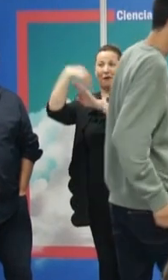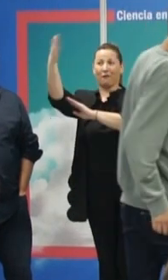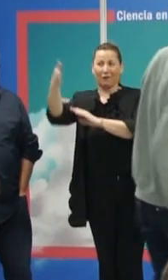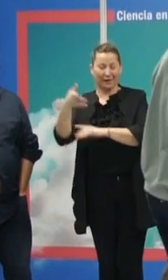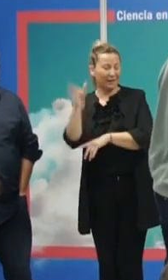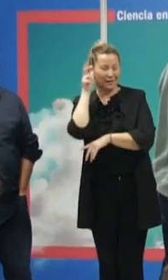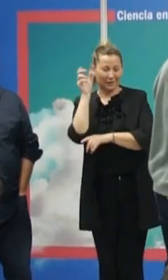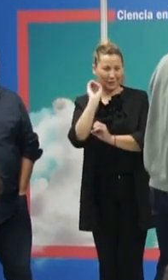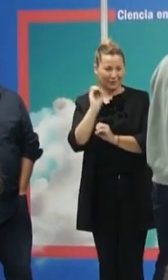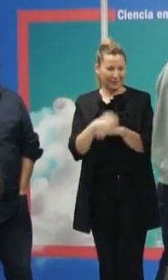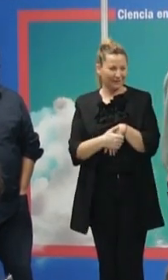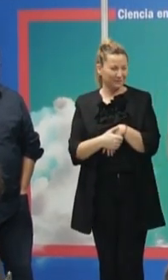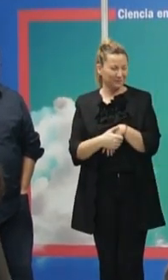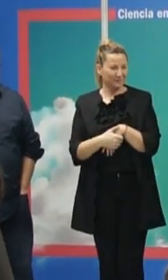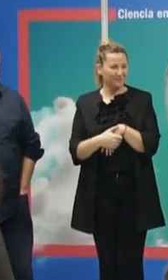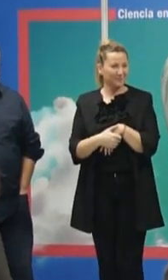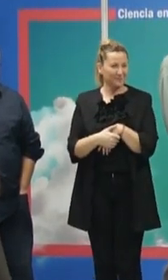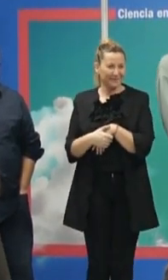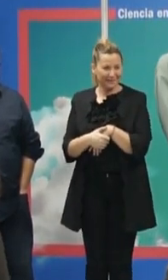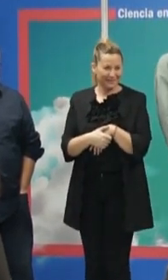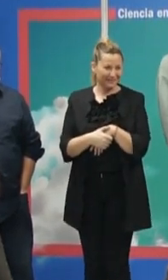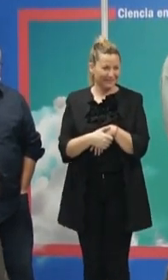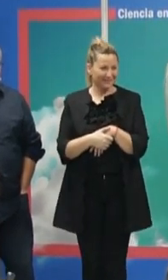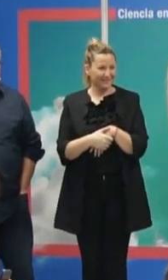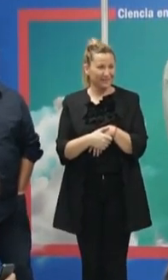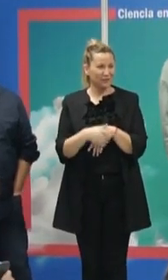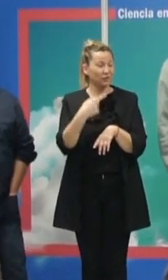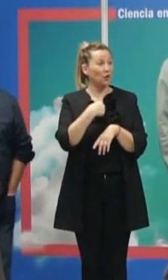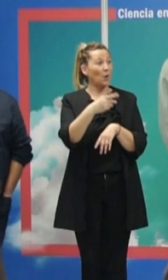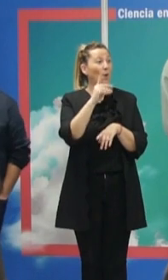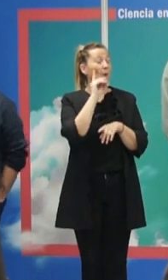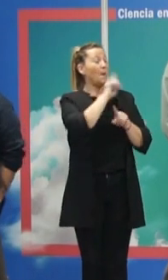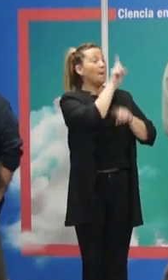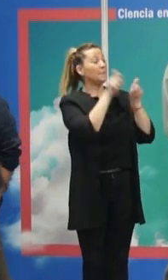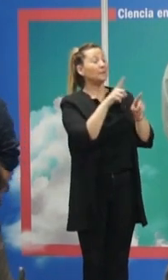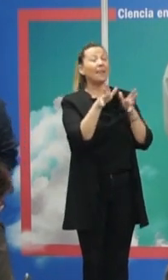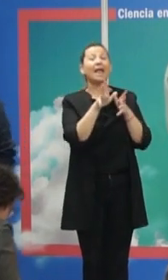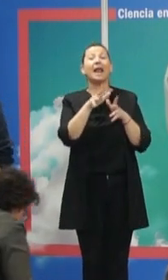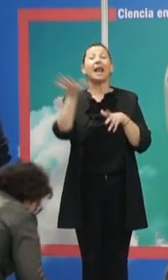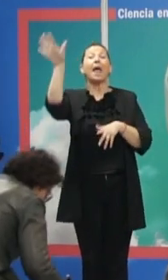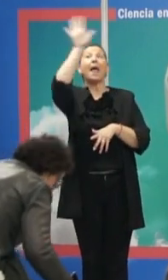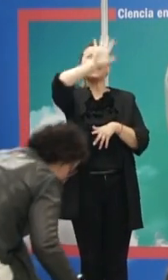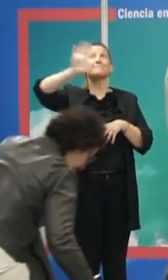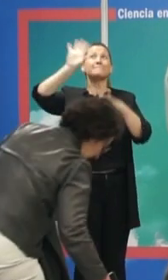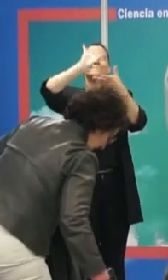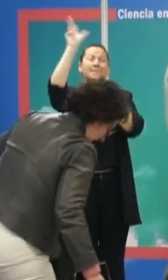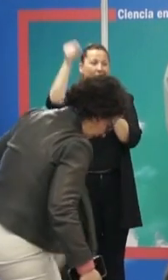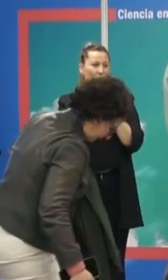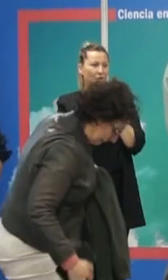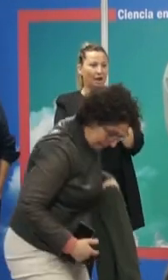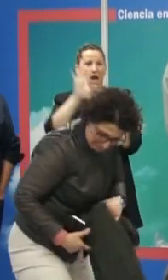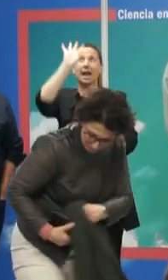La pregunta es que te va a ganar hoy te preguntaba sobre el espacio. ¿Existe el espacio